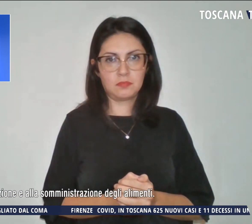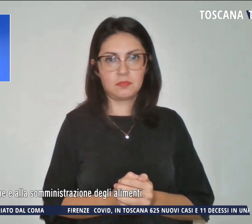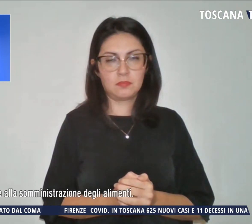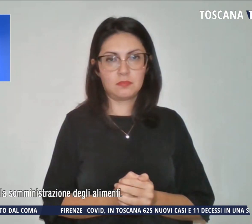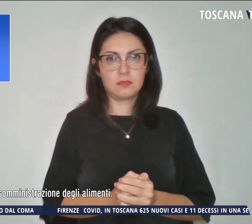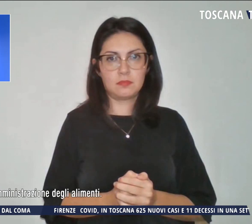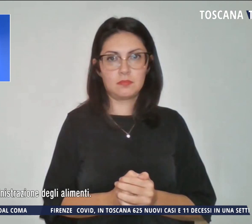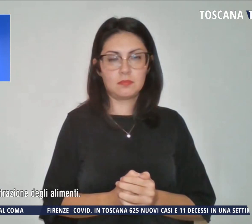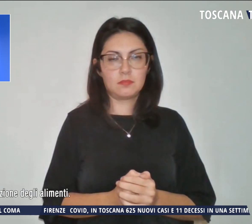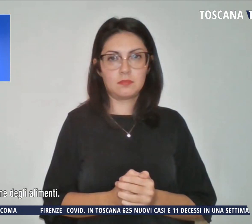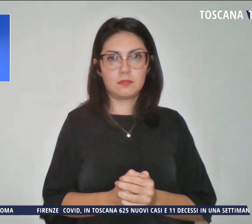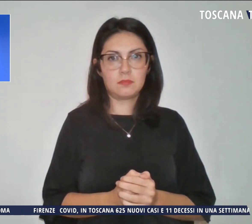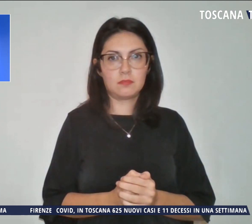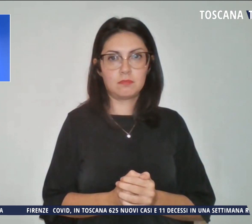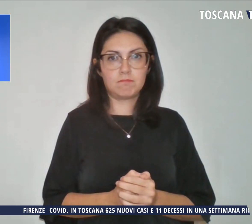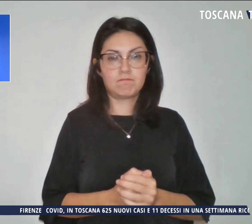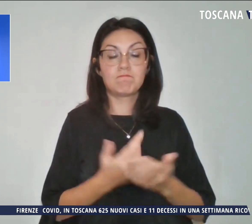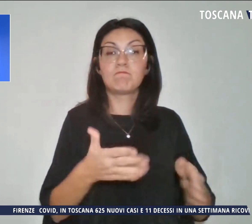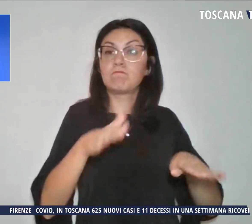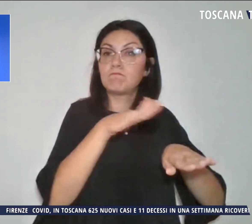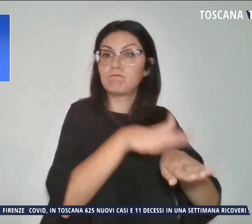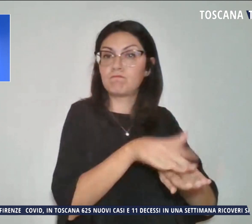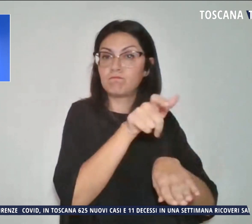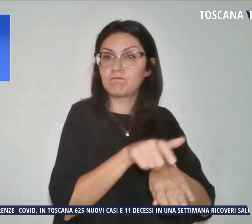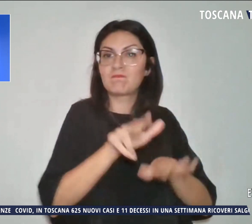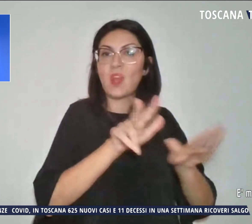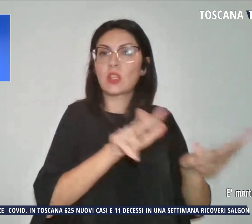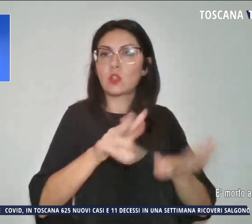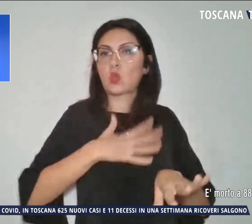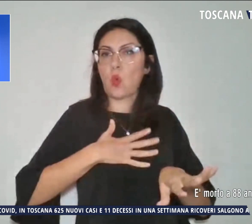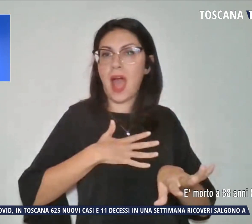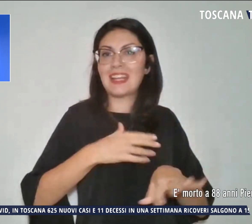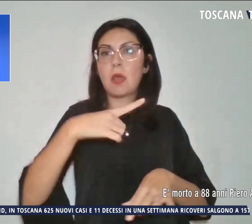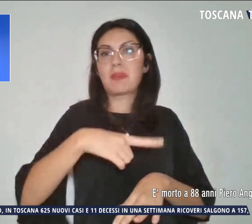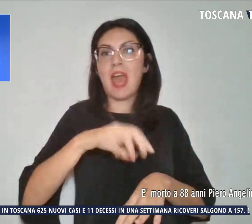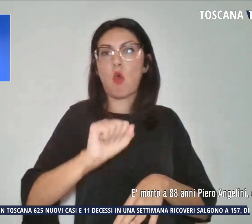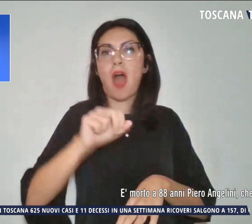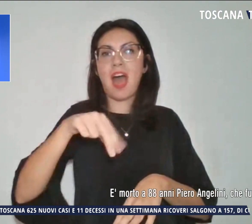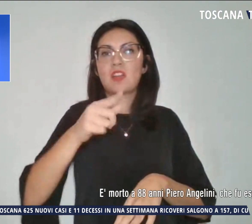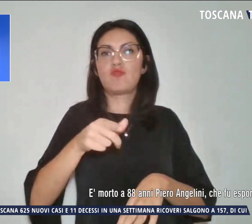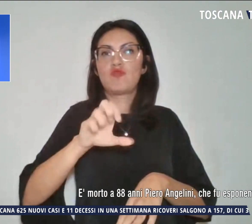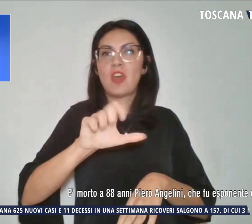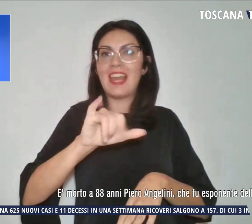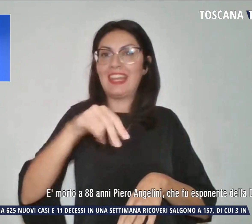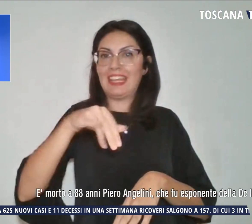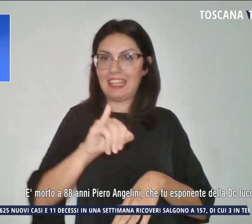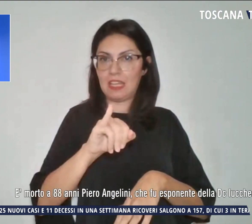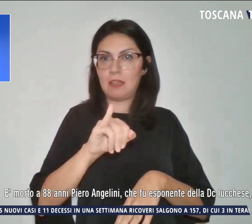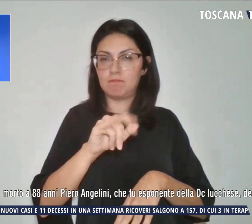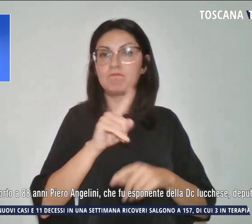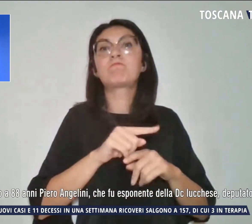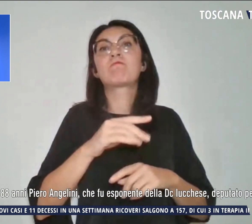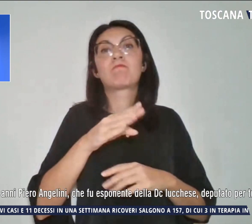E' morto a 88 anni Piero Angelini che fu esponente della DC